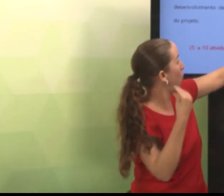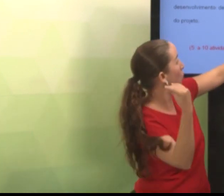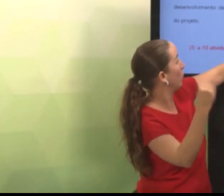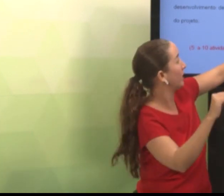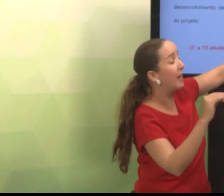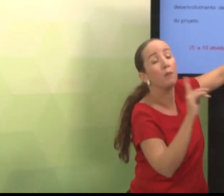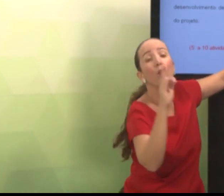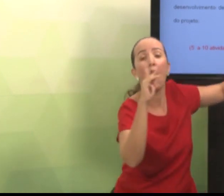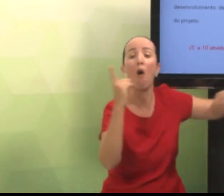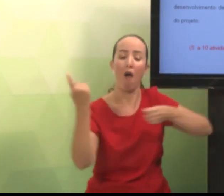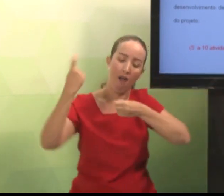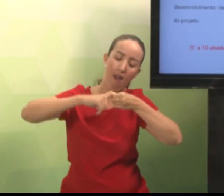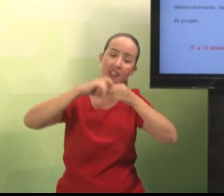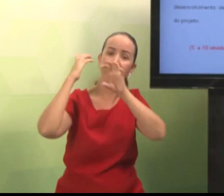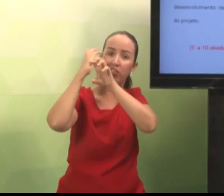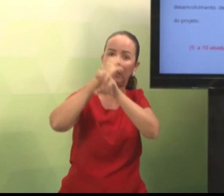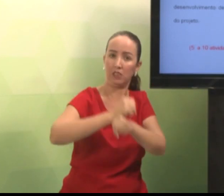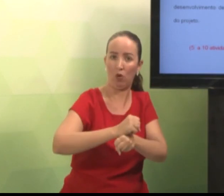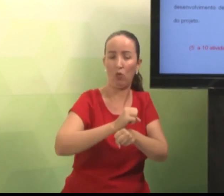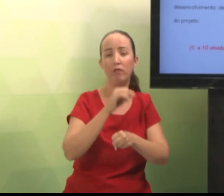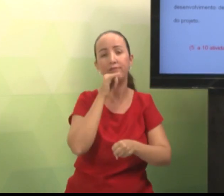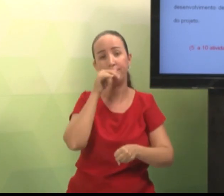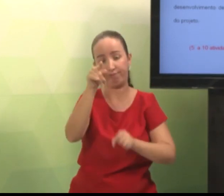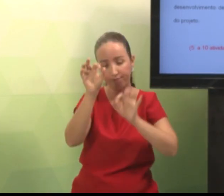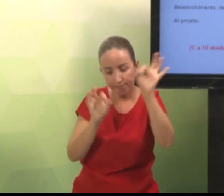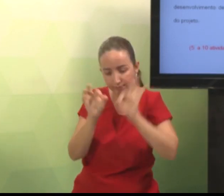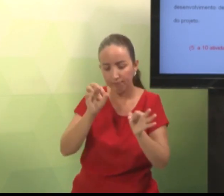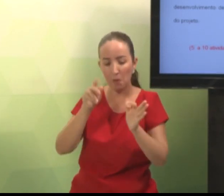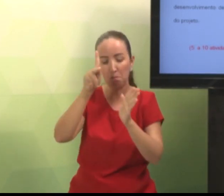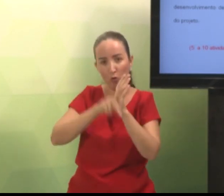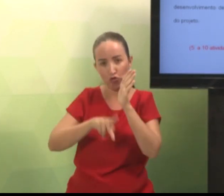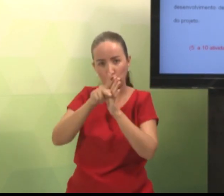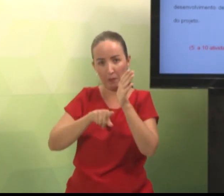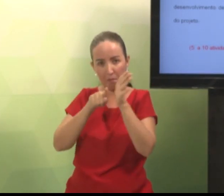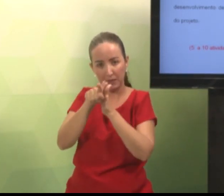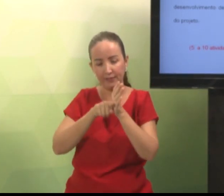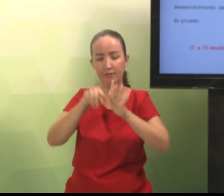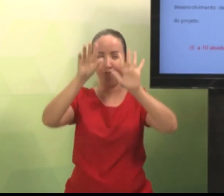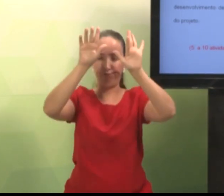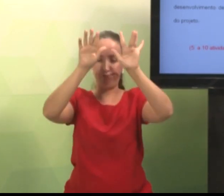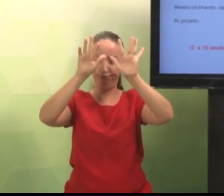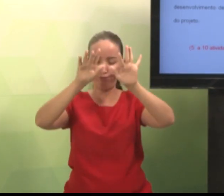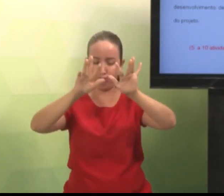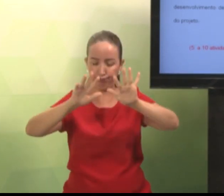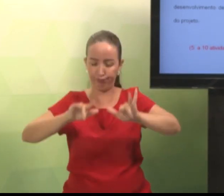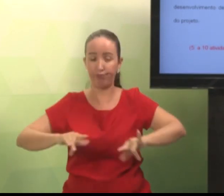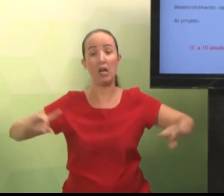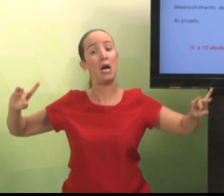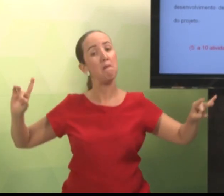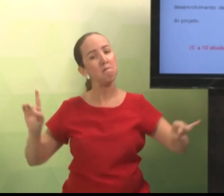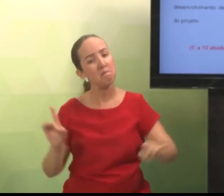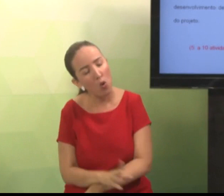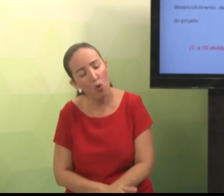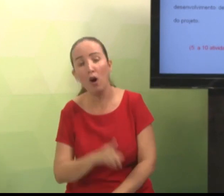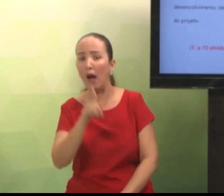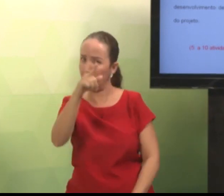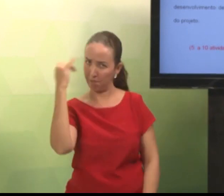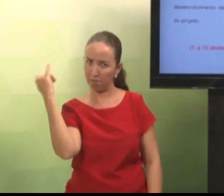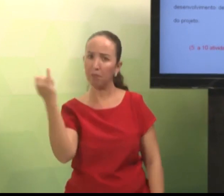estruturar aqui. E, ao final, tem uma revisão. Percebam onde você vai fazer o seu texto. Isso é muito importante. Então,